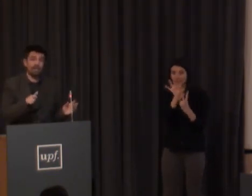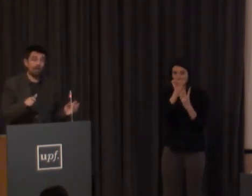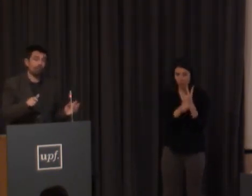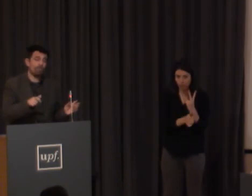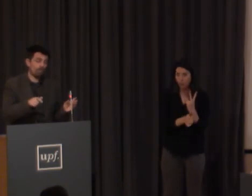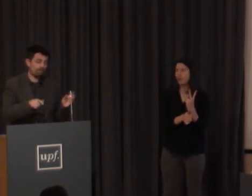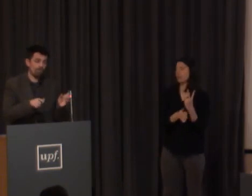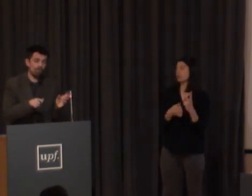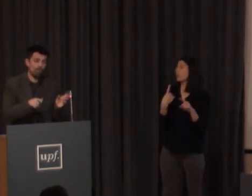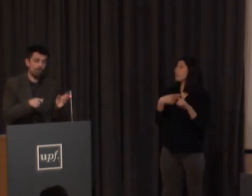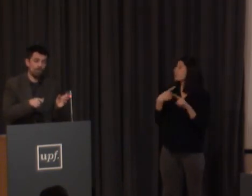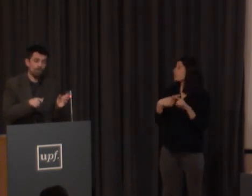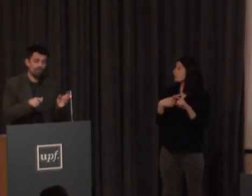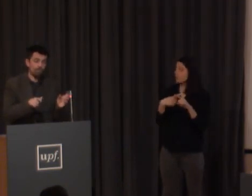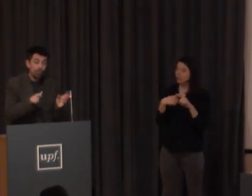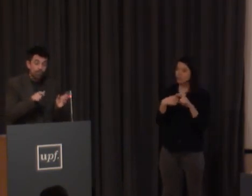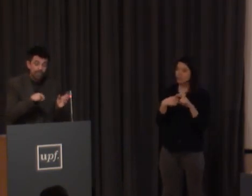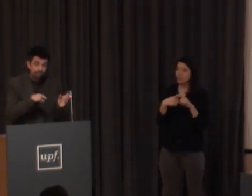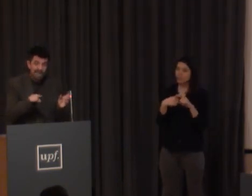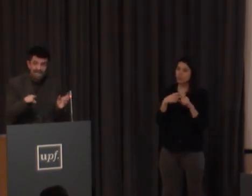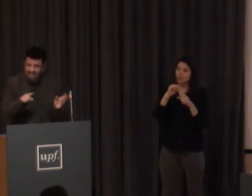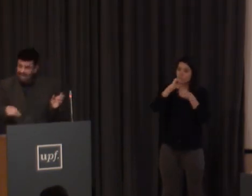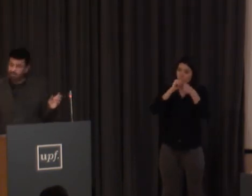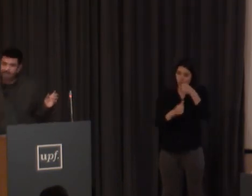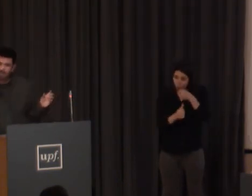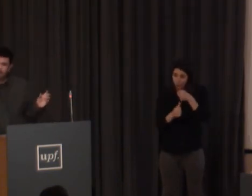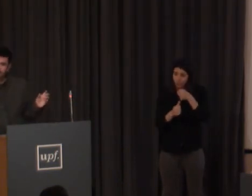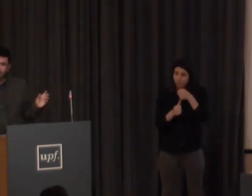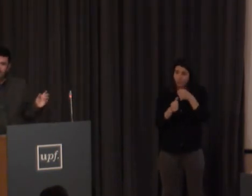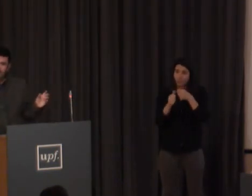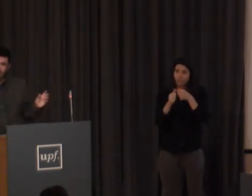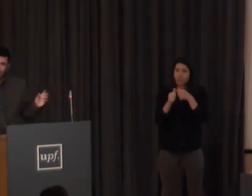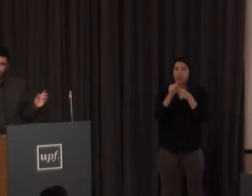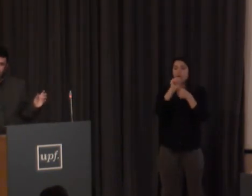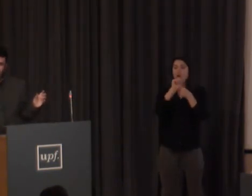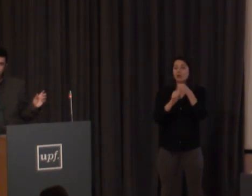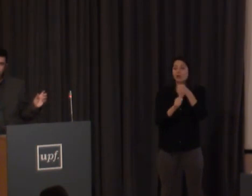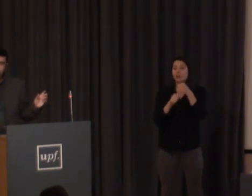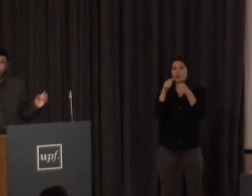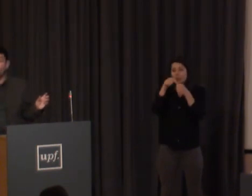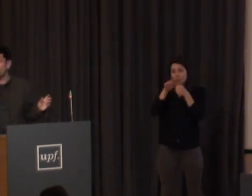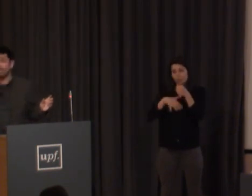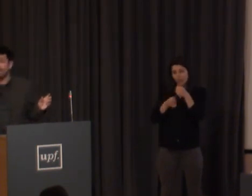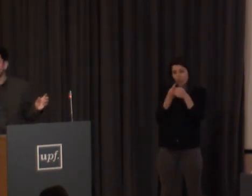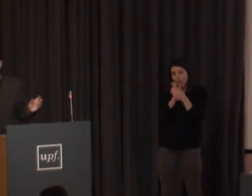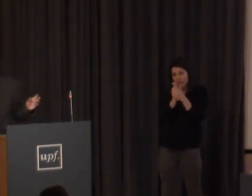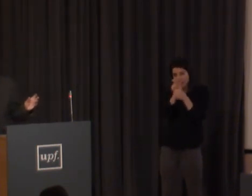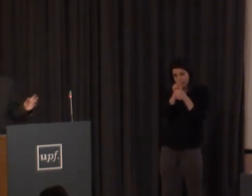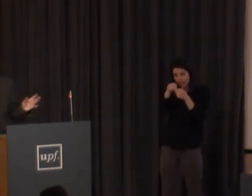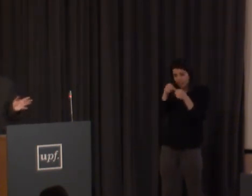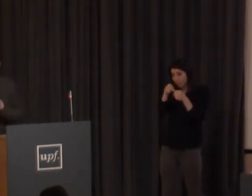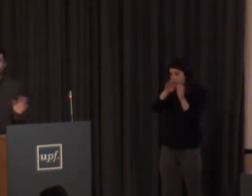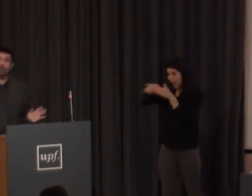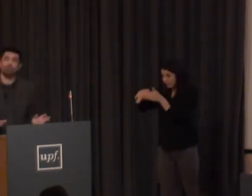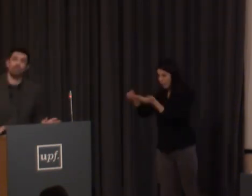la configuración puede tener una letra que aparezca también en la repetición al final pero como esa letra está al